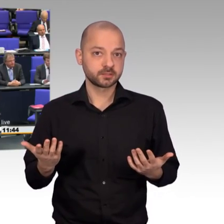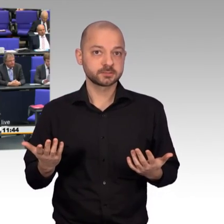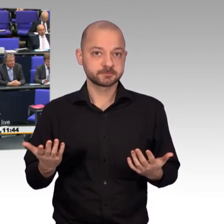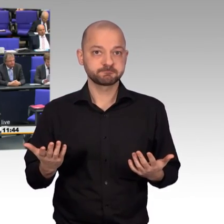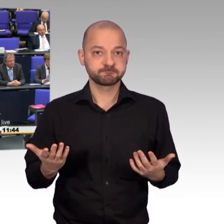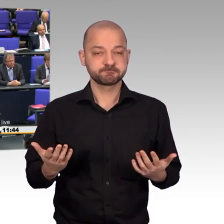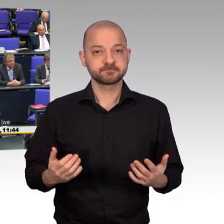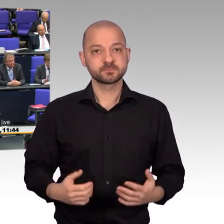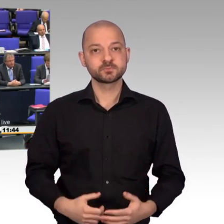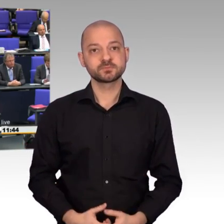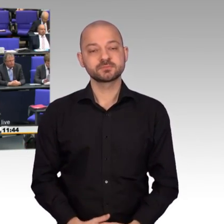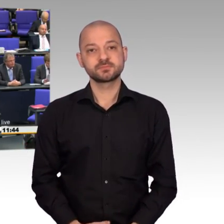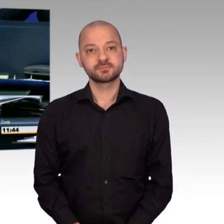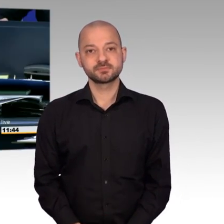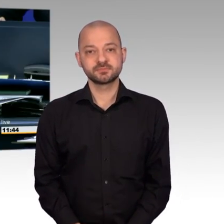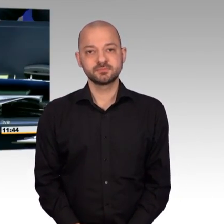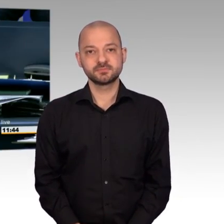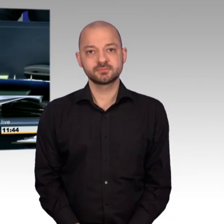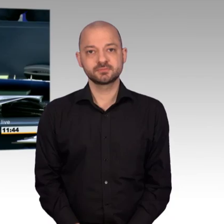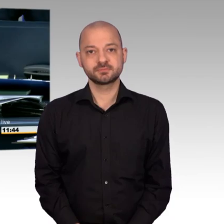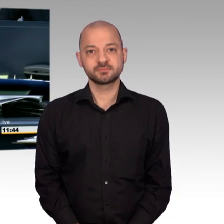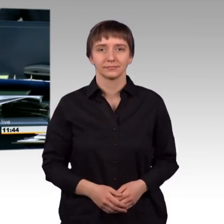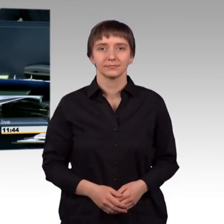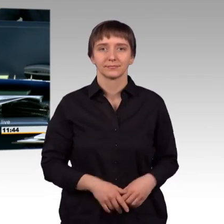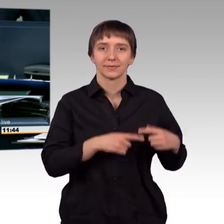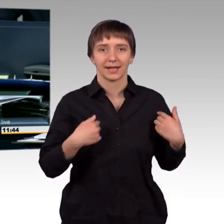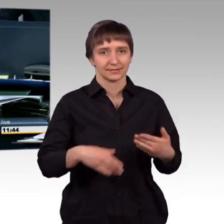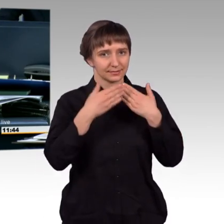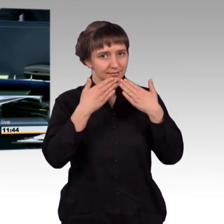Herzlichen Dank. Als nächstes für die Fraktion Die Linke die Kollegin Heike Hänsel.